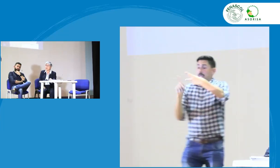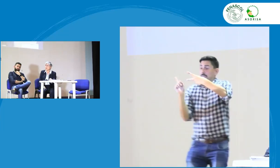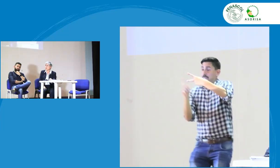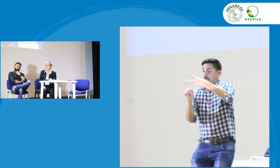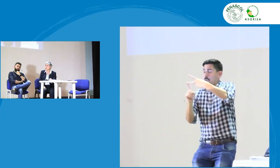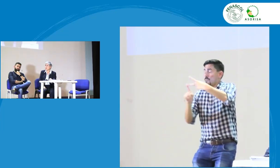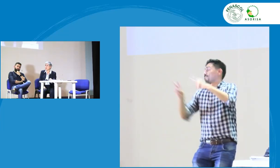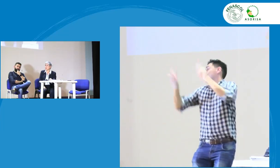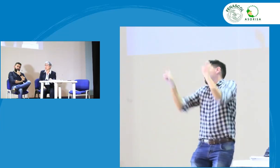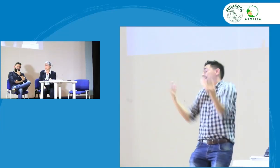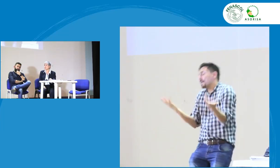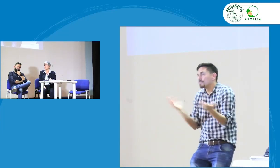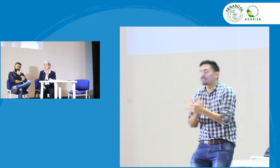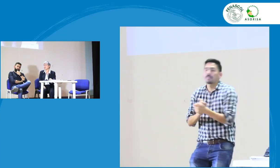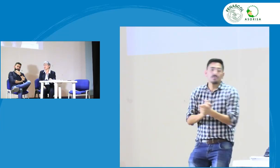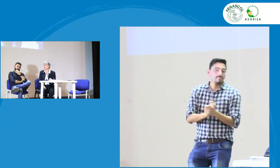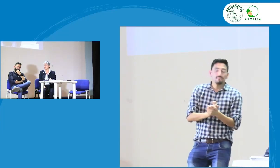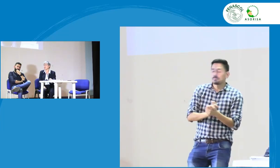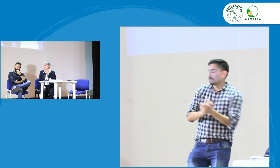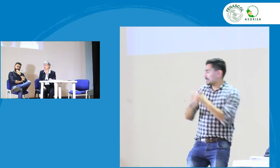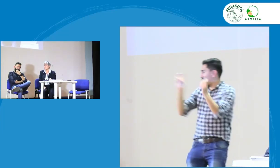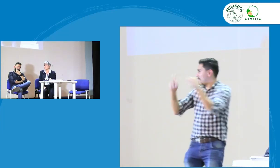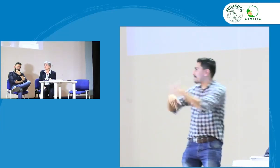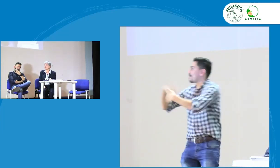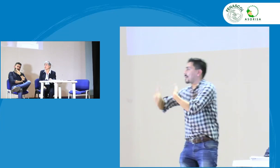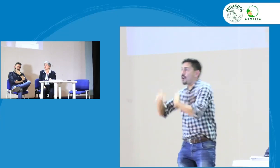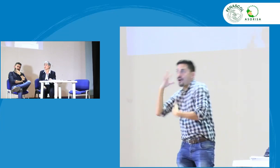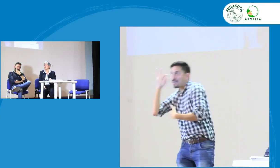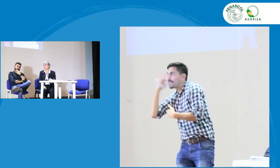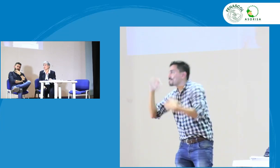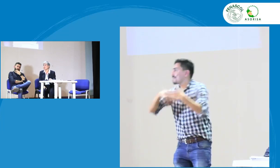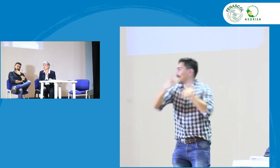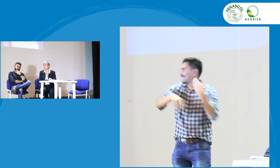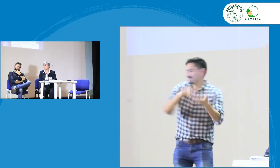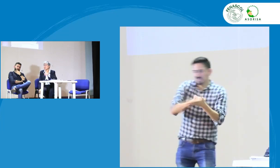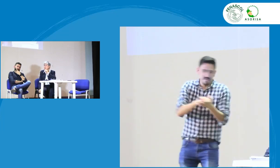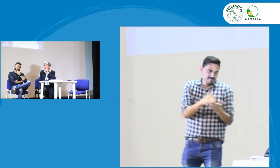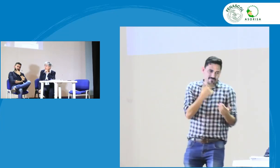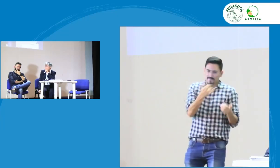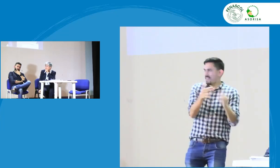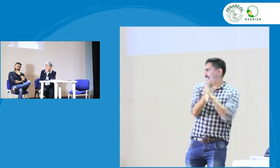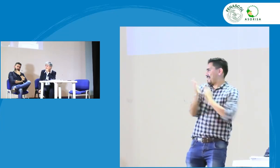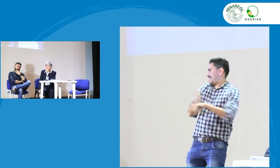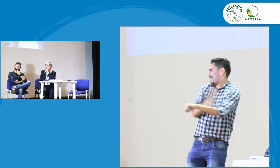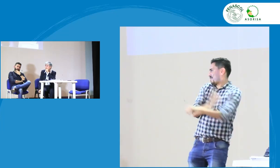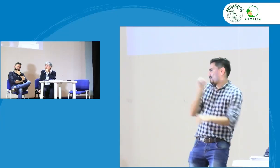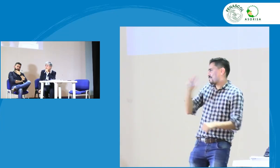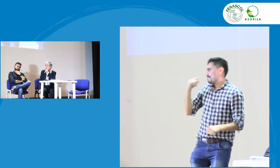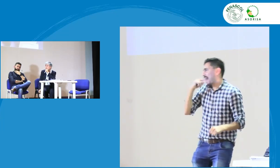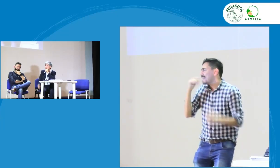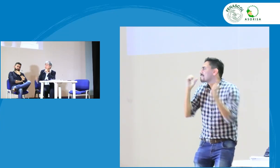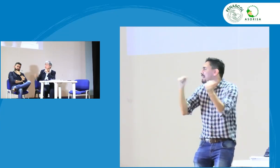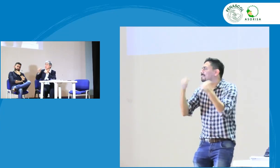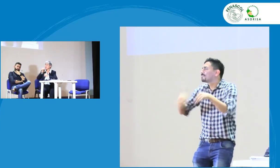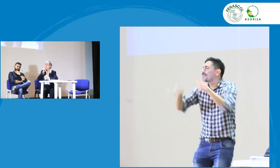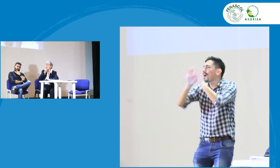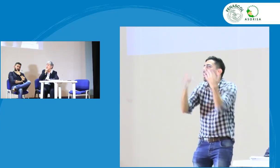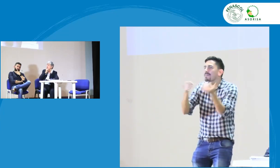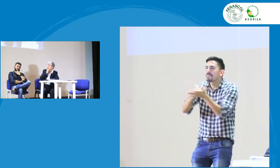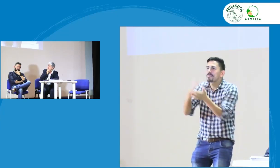cuanto a esa pregunta que tú nos haces. También en cuanto a los proyectos que se hacen tanto para los oyentes